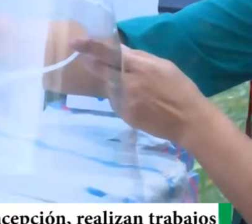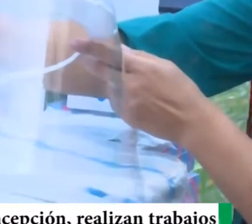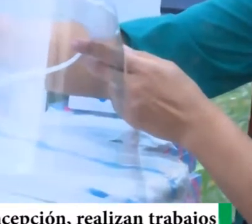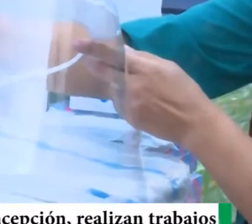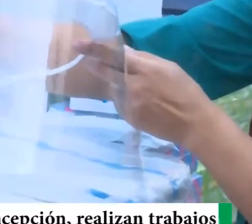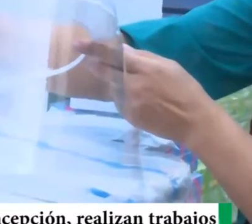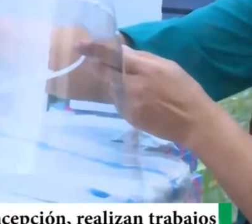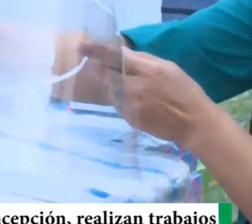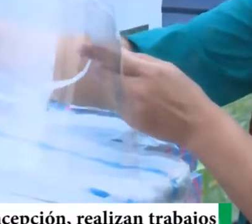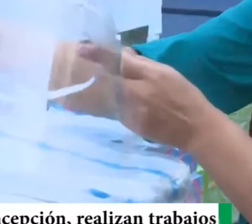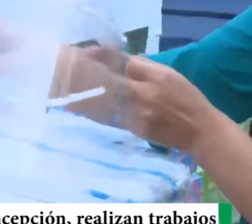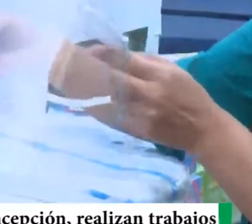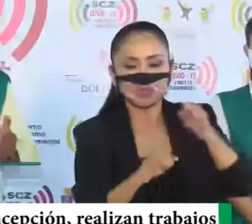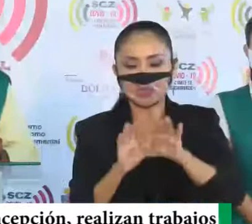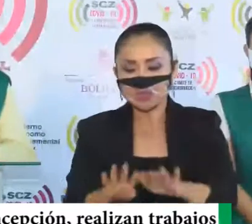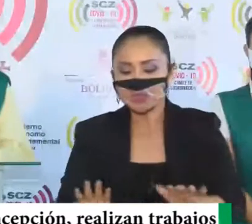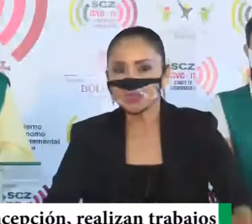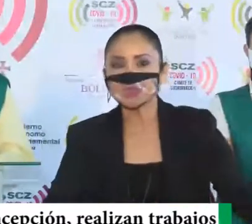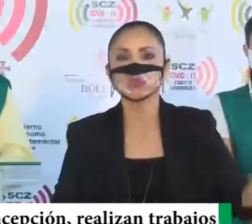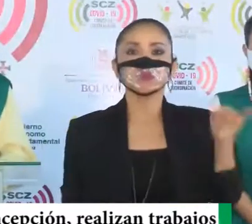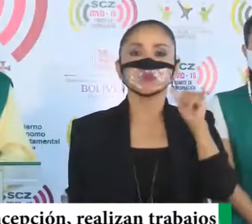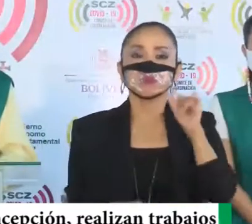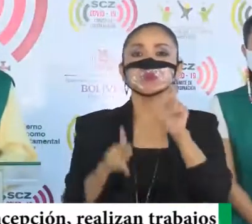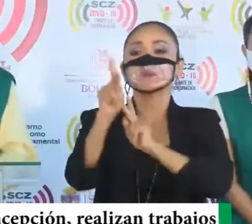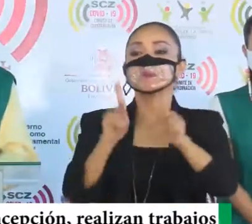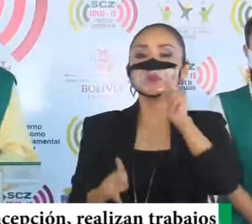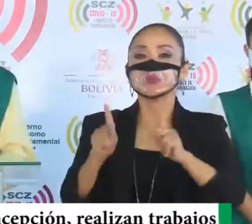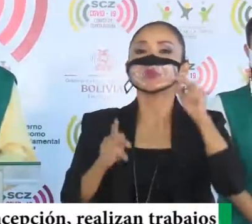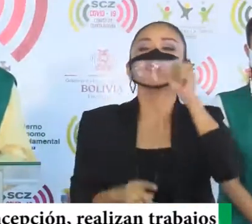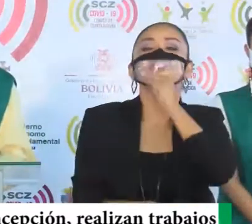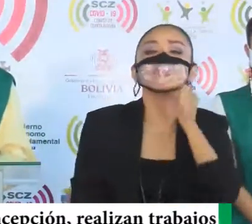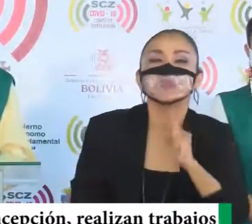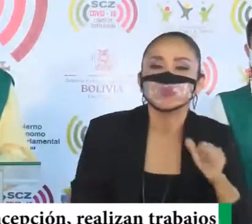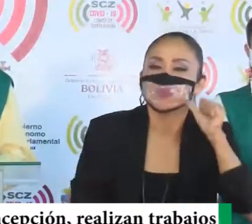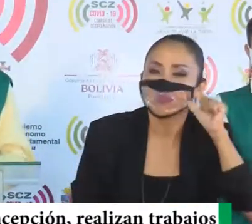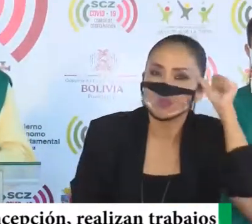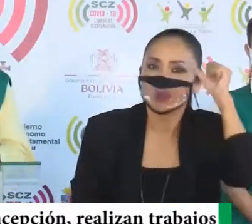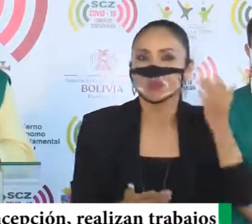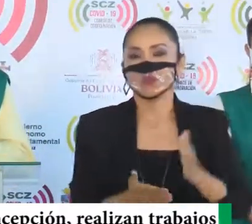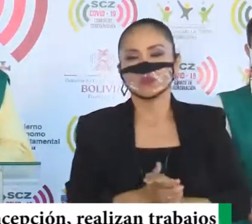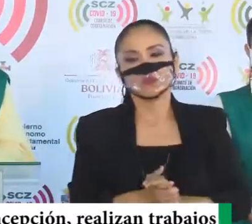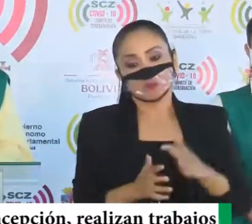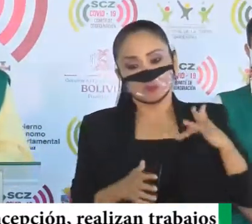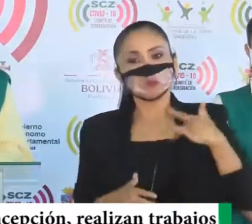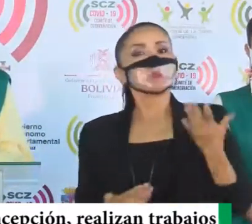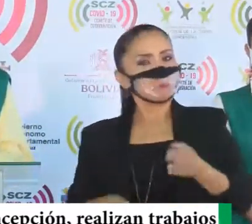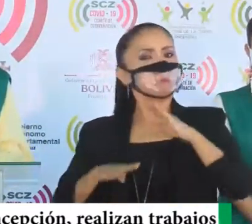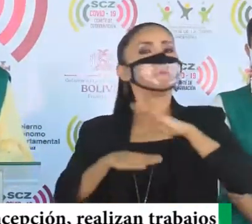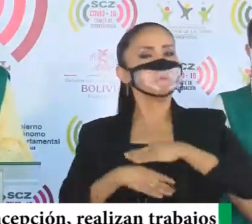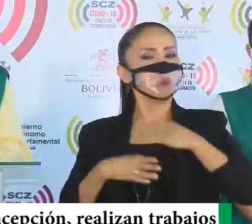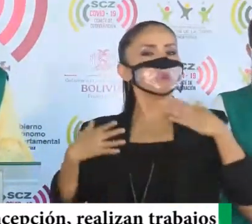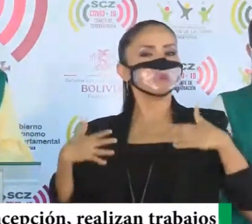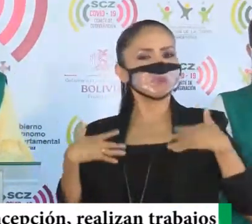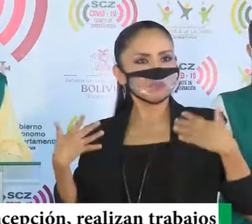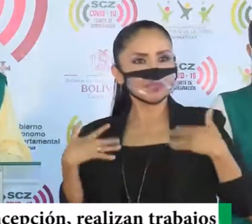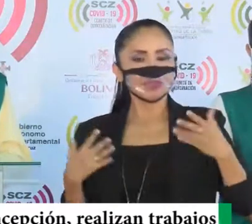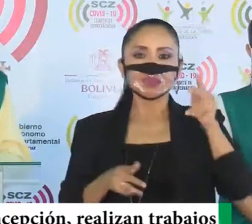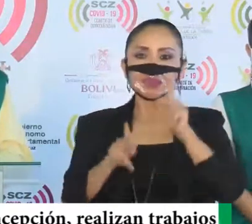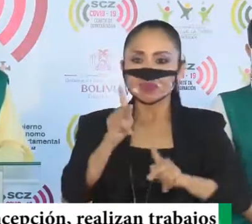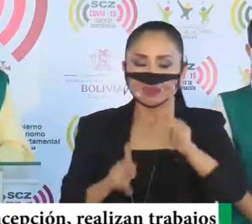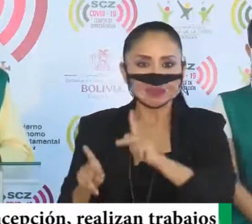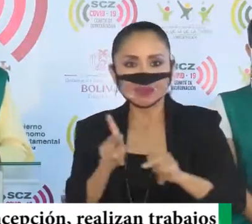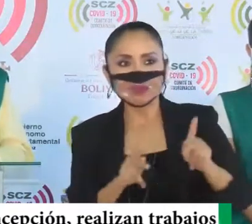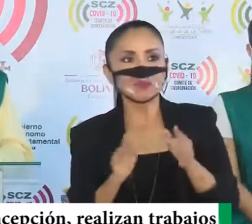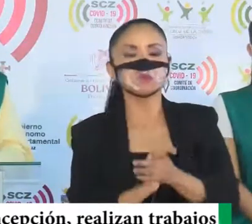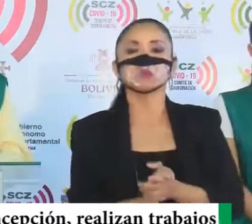se han atendido, entre niños, y también personas, de la tercera edad, entonces, nos sentimos, muy contentos, porque la gente,